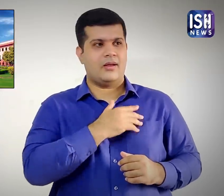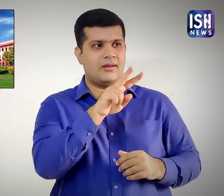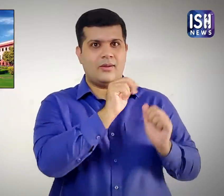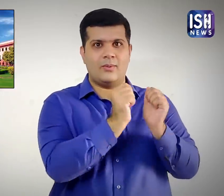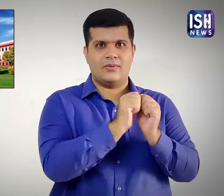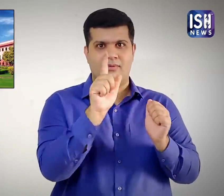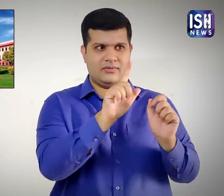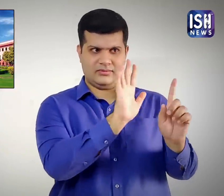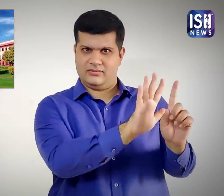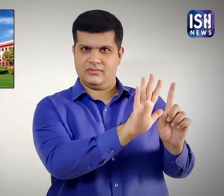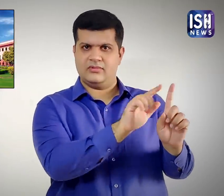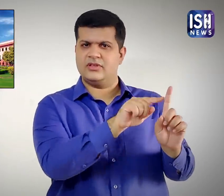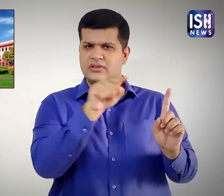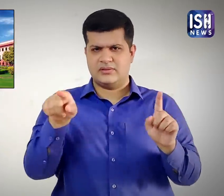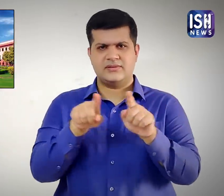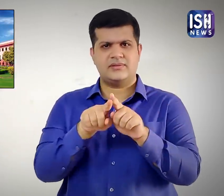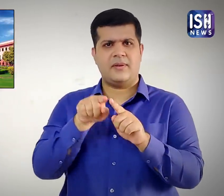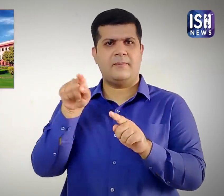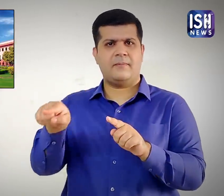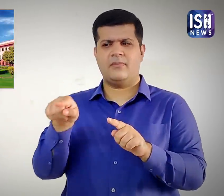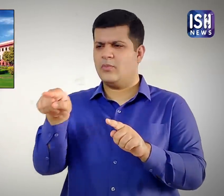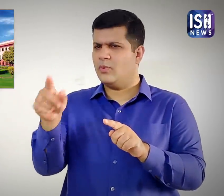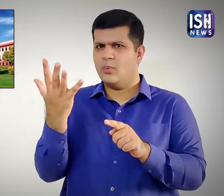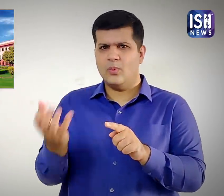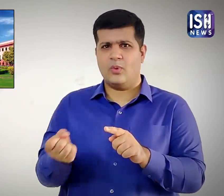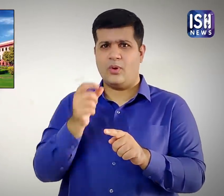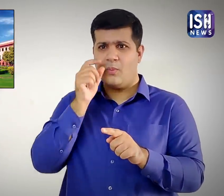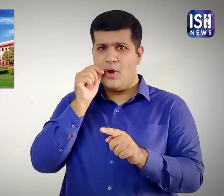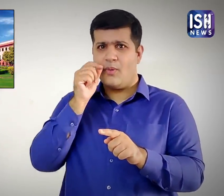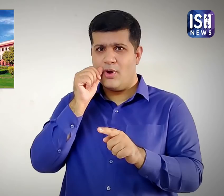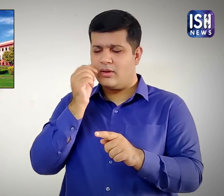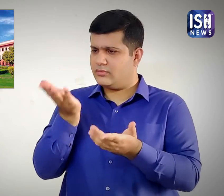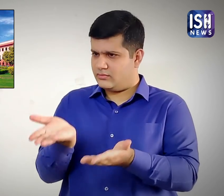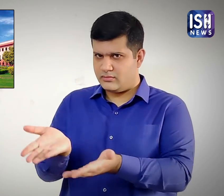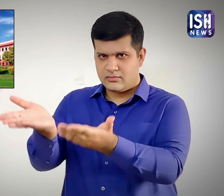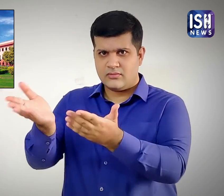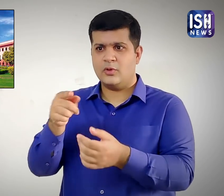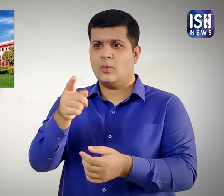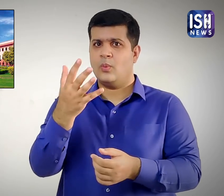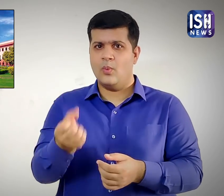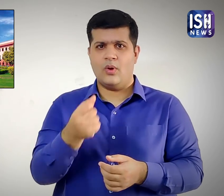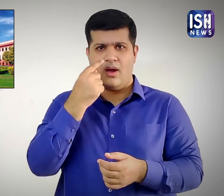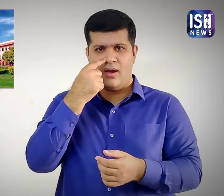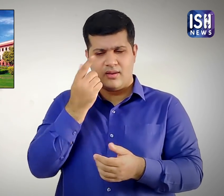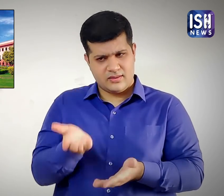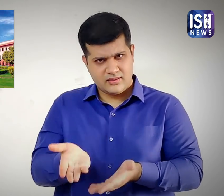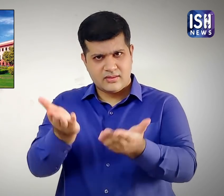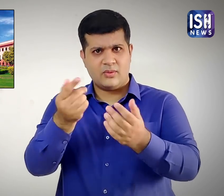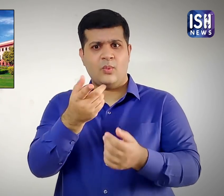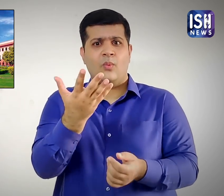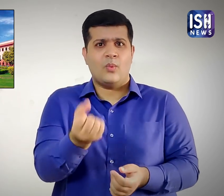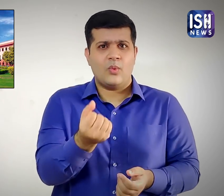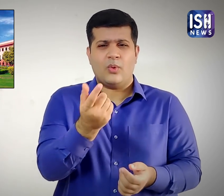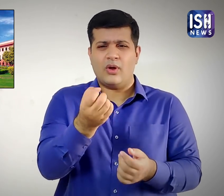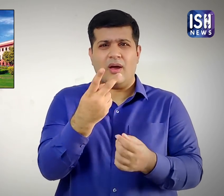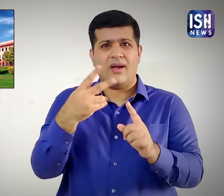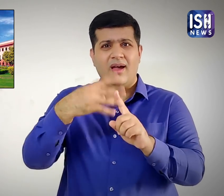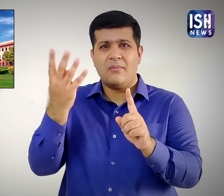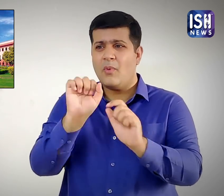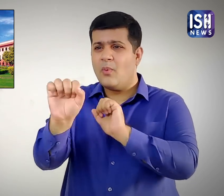यौन संबंद बनाने का अधिकार है, इसी तरह समलेंगिक जोडों को भी समिती से यौन संबंद का अधिकार है।